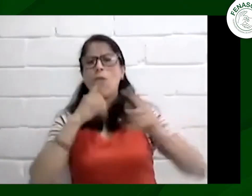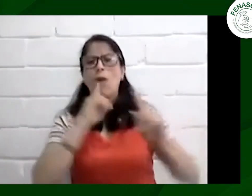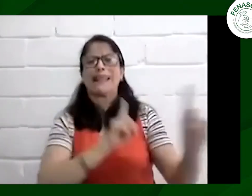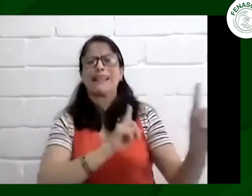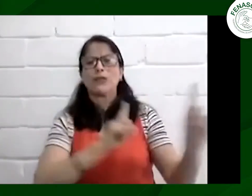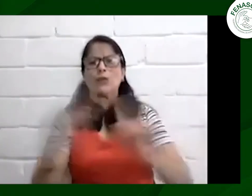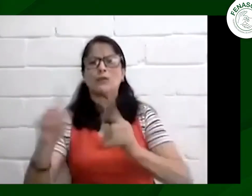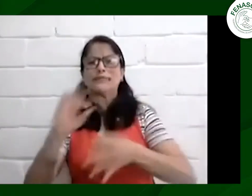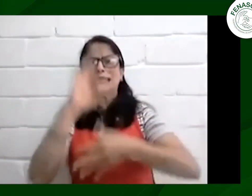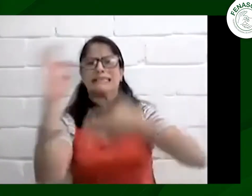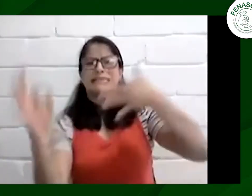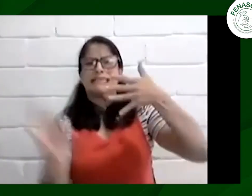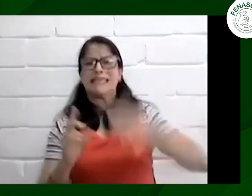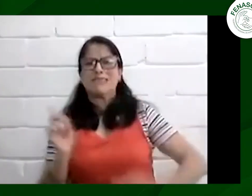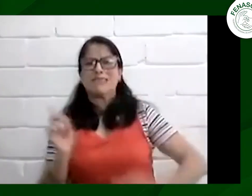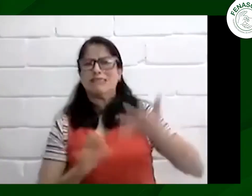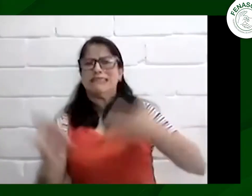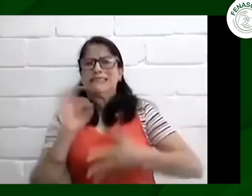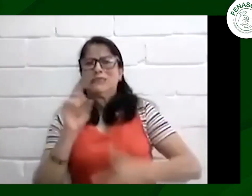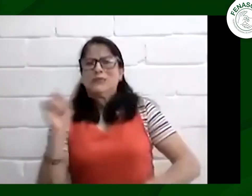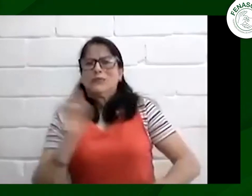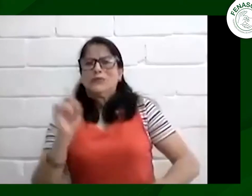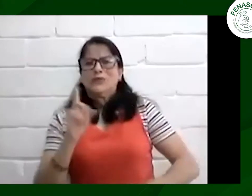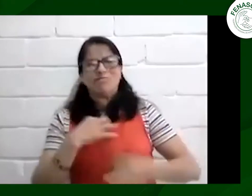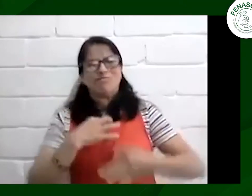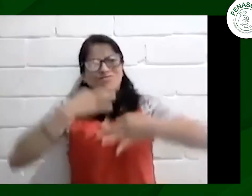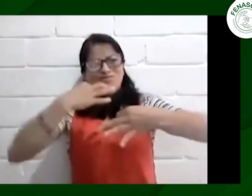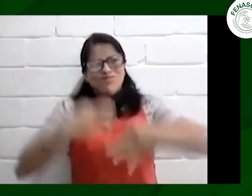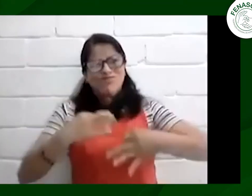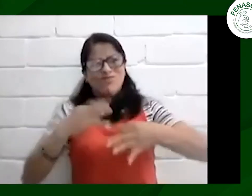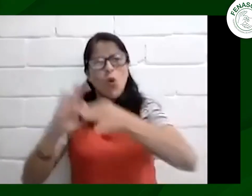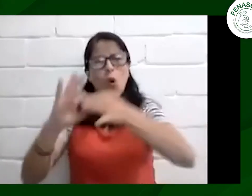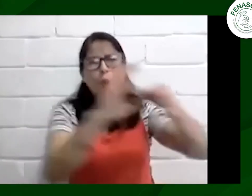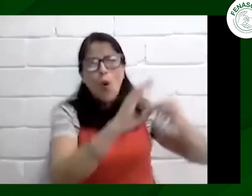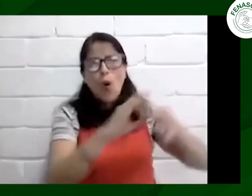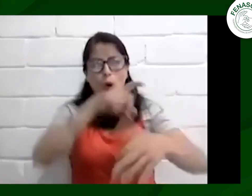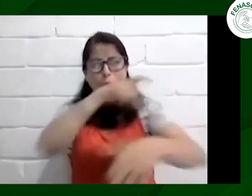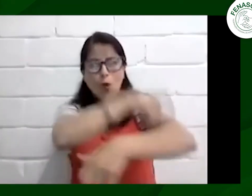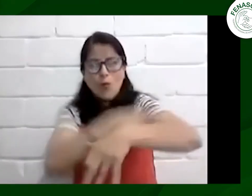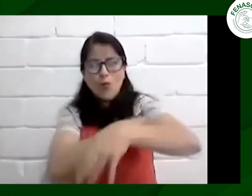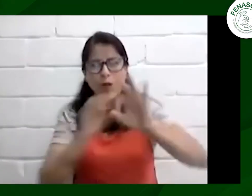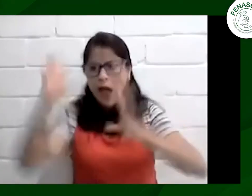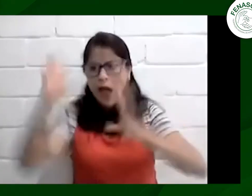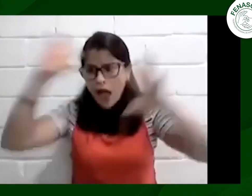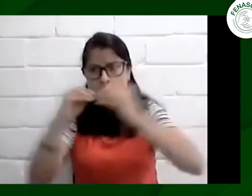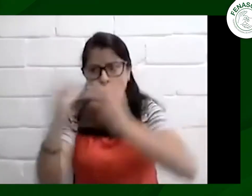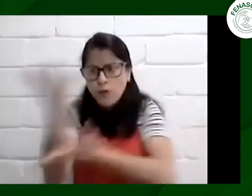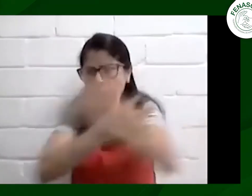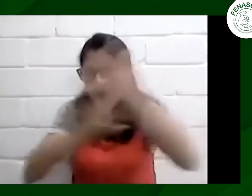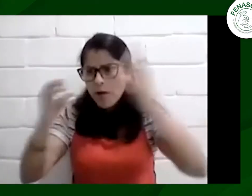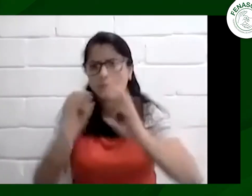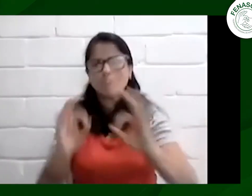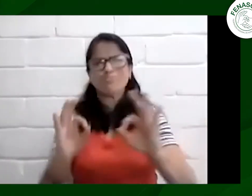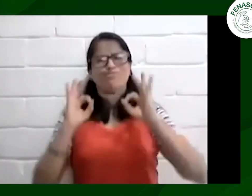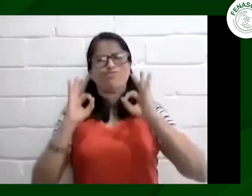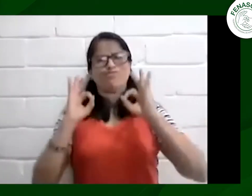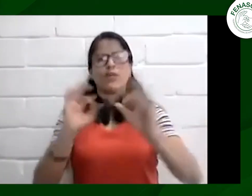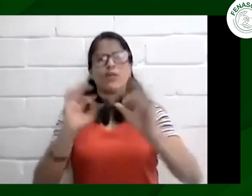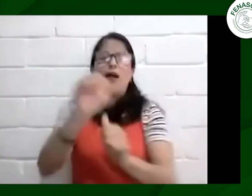contamos con todo ese bagaje y ese conocimiento y puede que el discurso en ese momento que nosotros hubiésemos proferido o hubiésemos dado entre